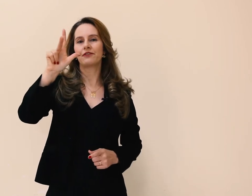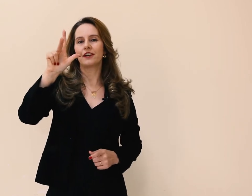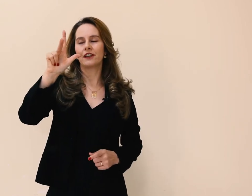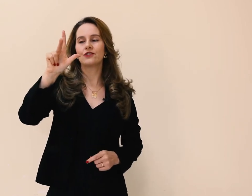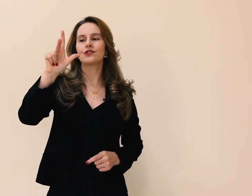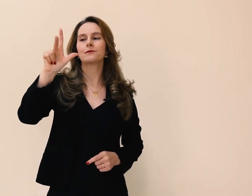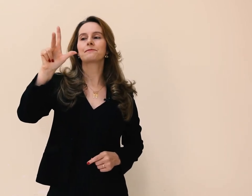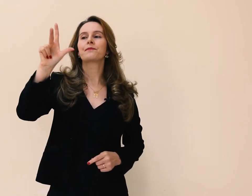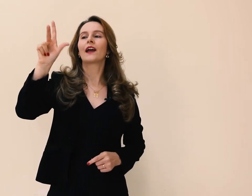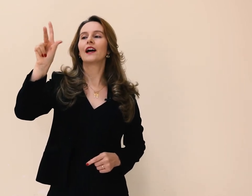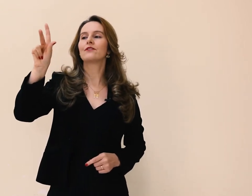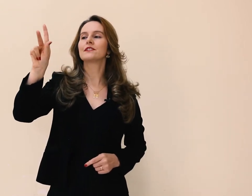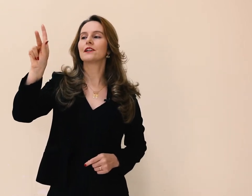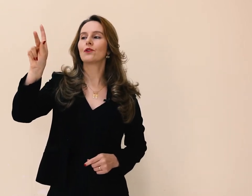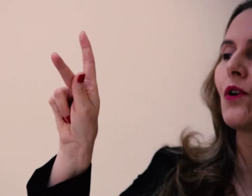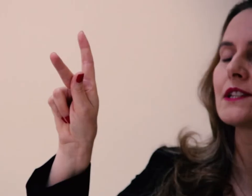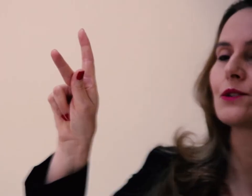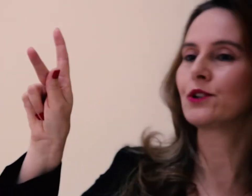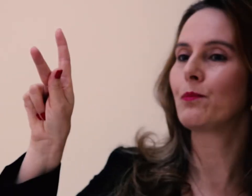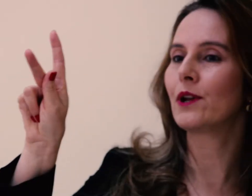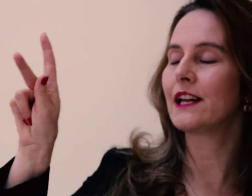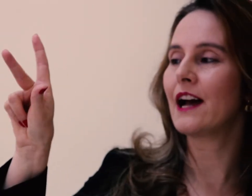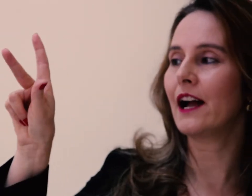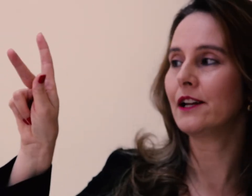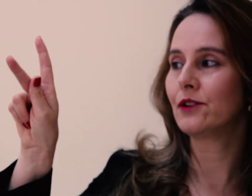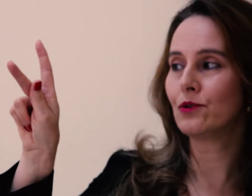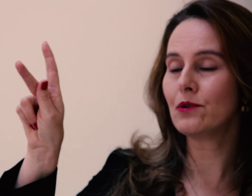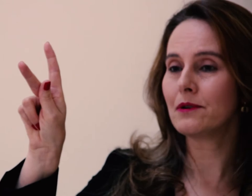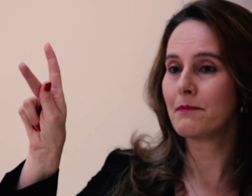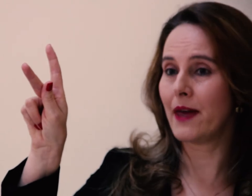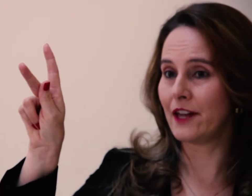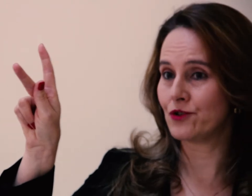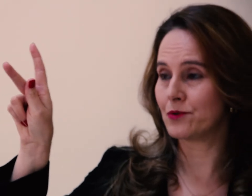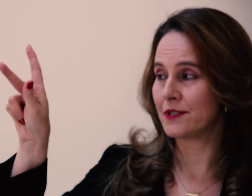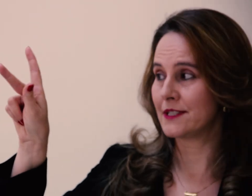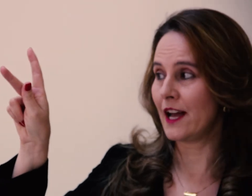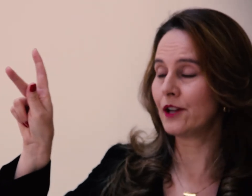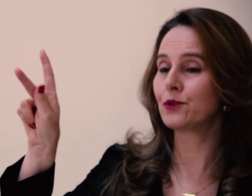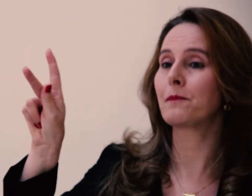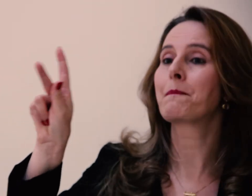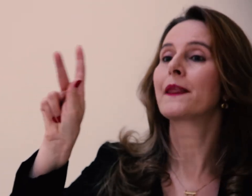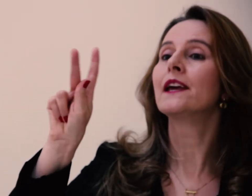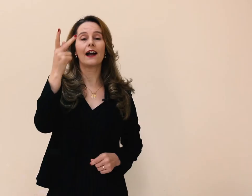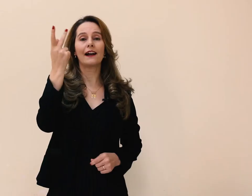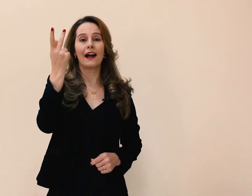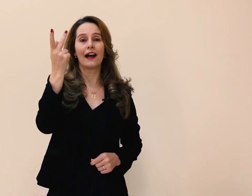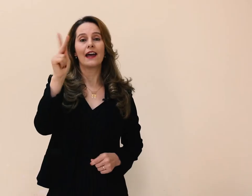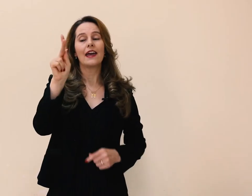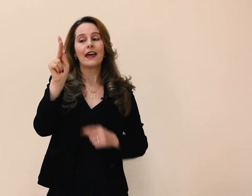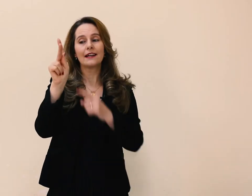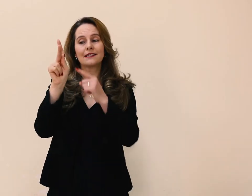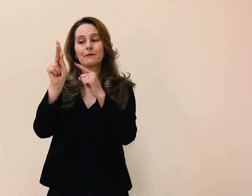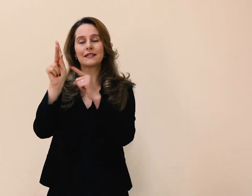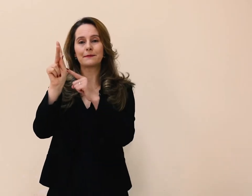frente, aí você encosta o teu polegar no médio, certo? H. Essa mesma